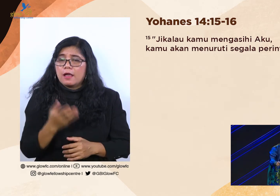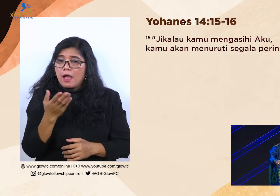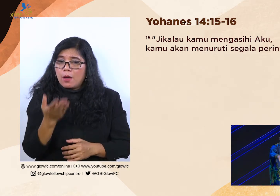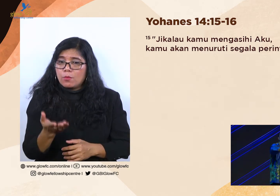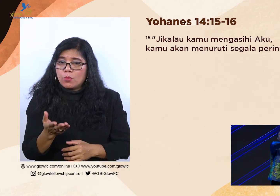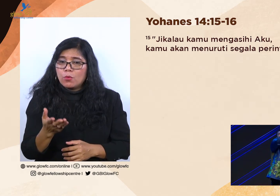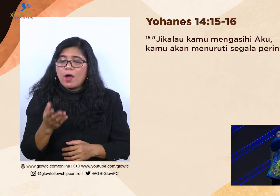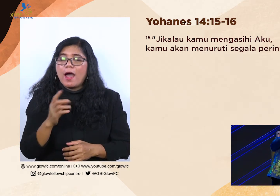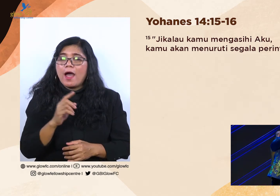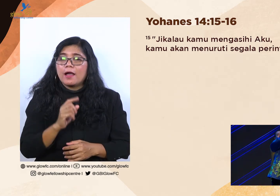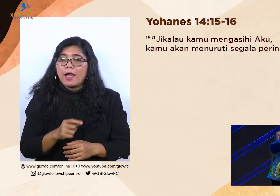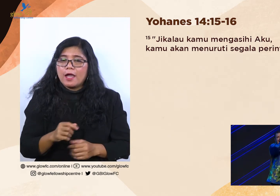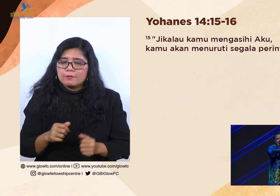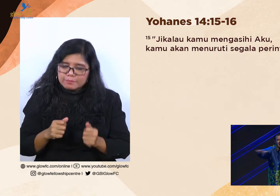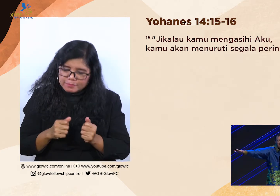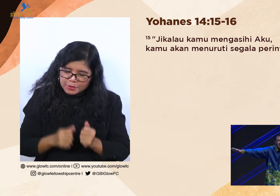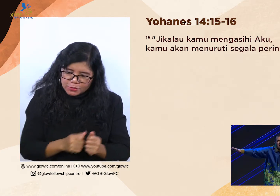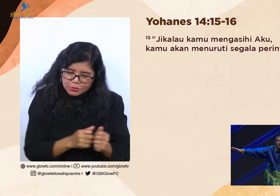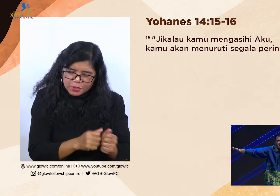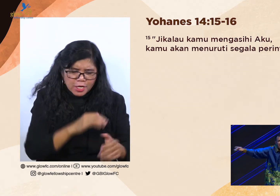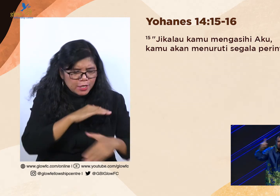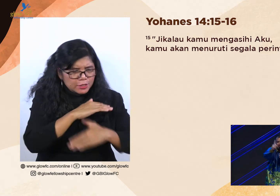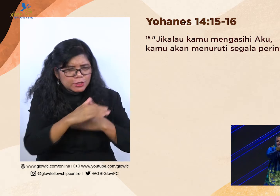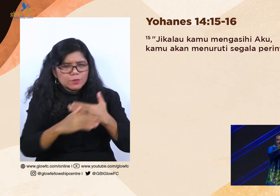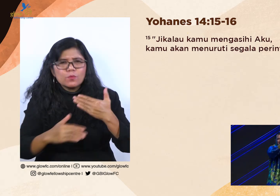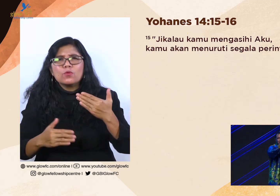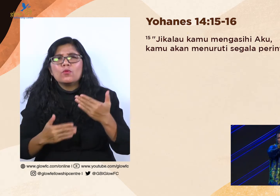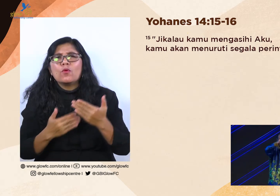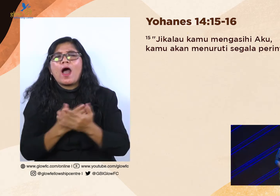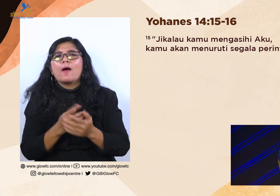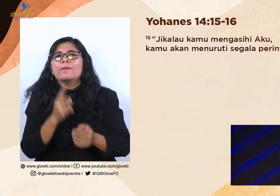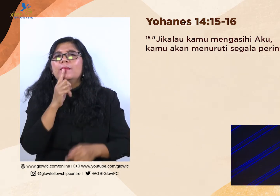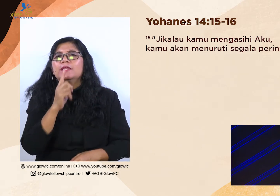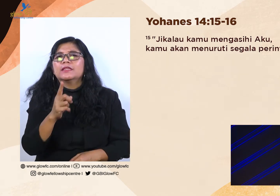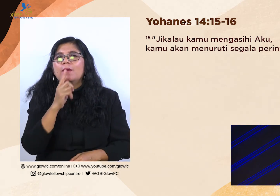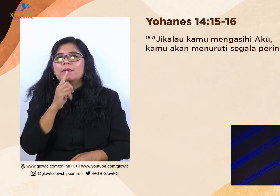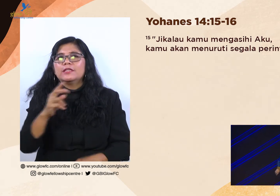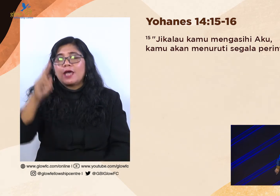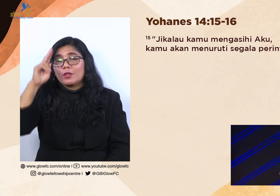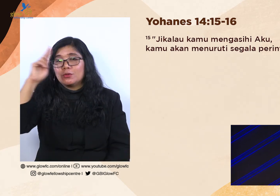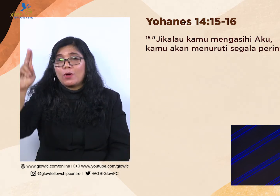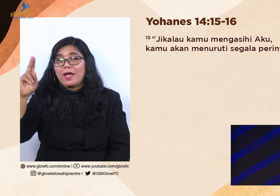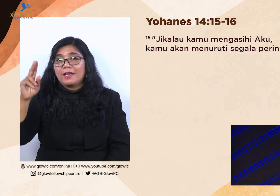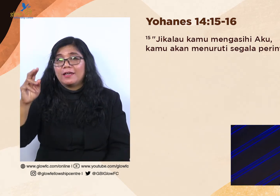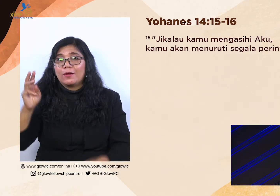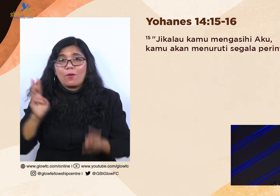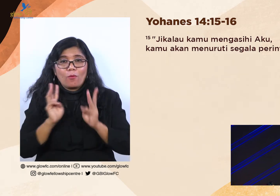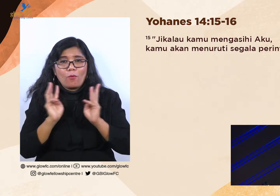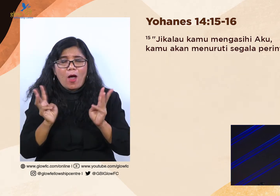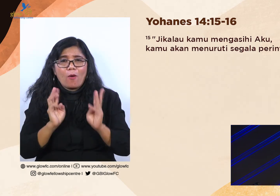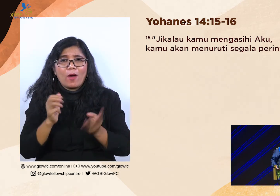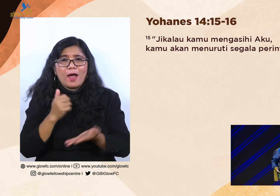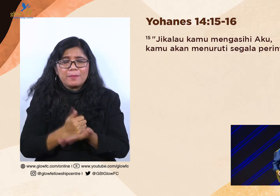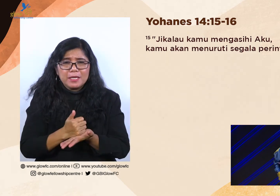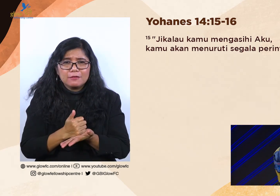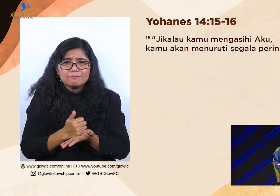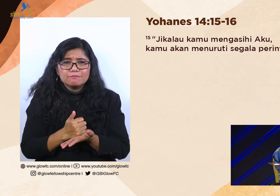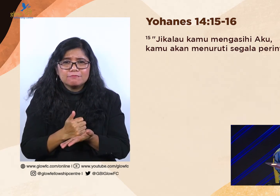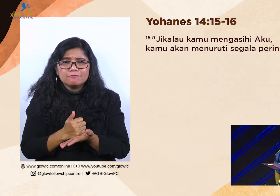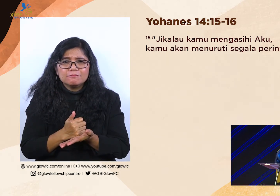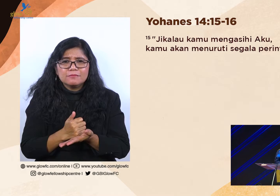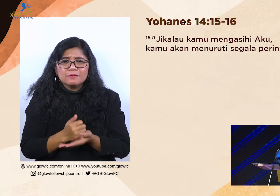menuruti segala perintahku. Wow, haleluya. Jika kamu mengasih aku.